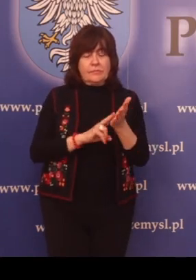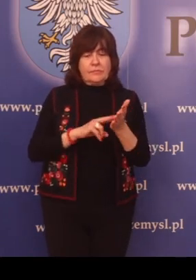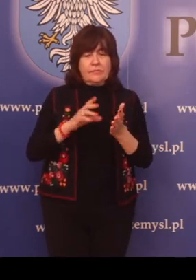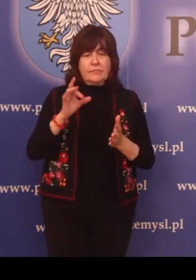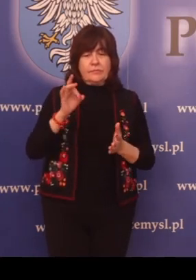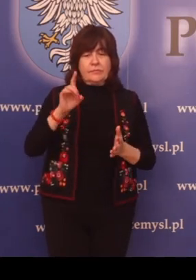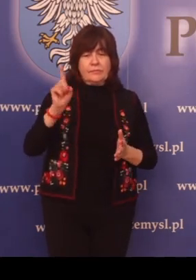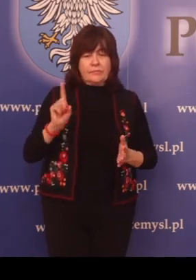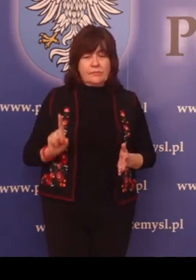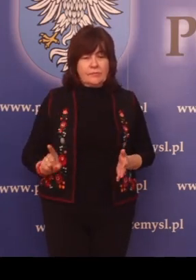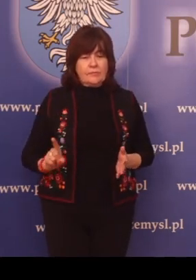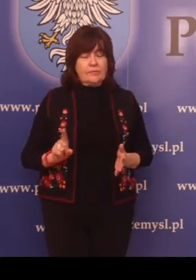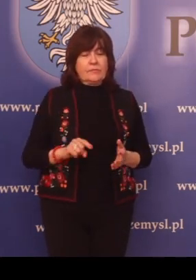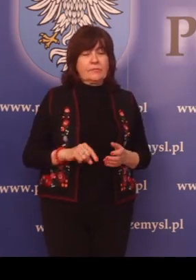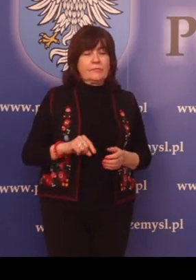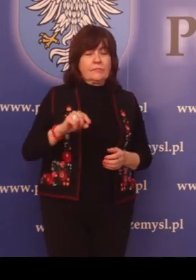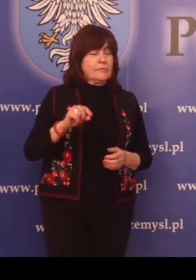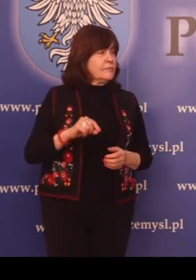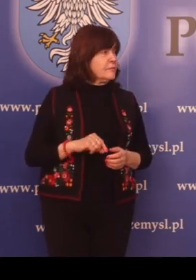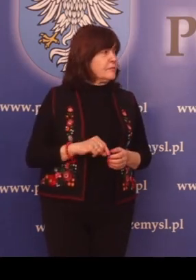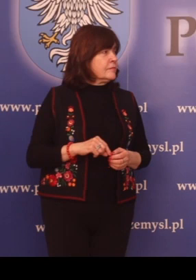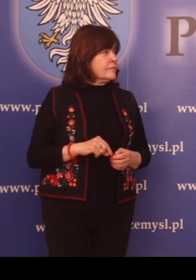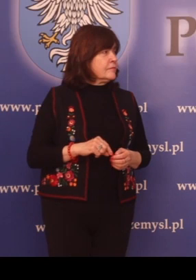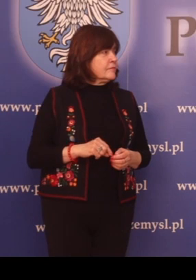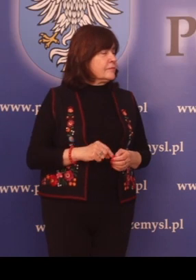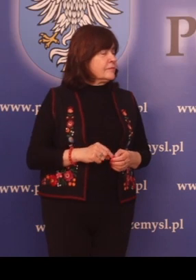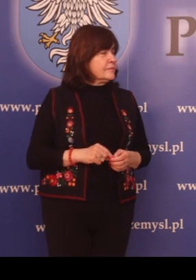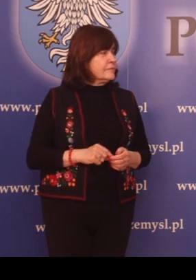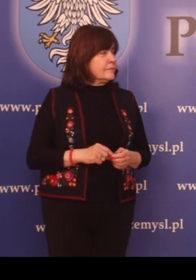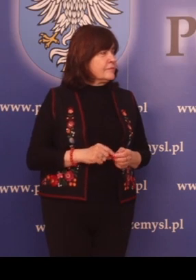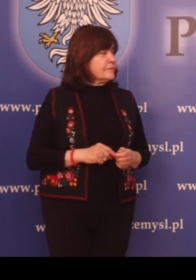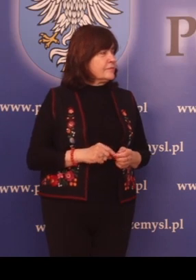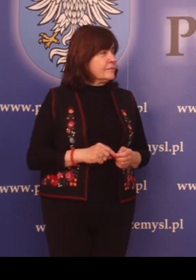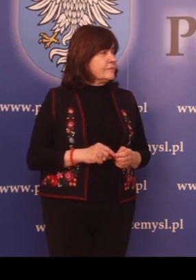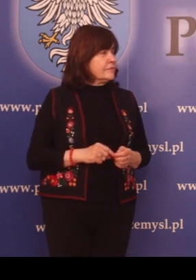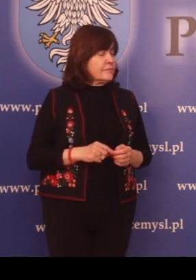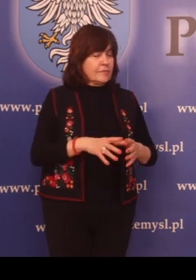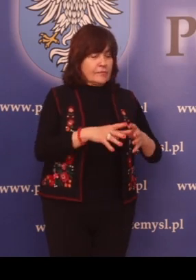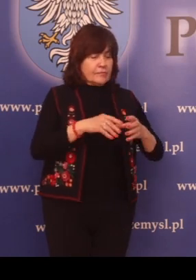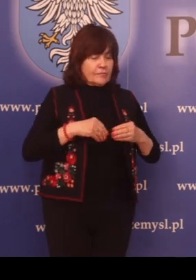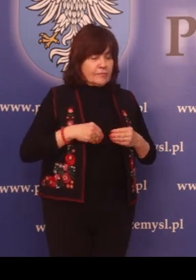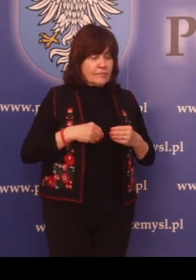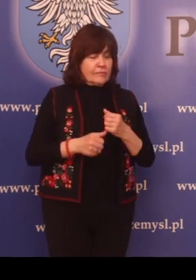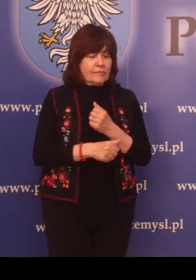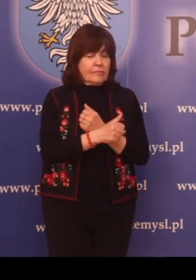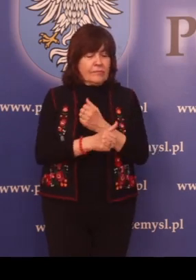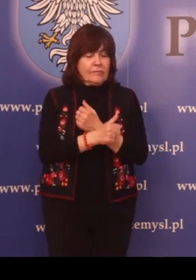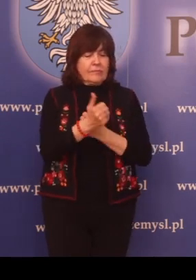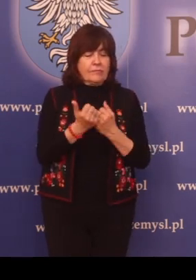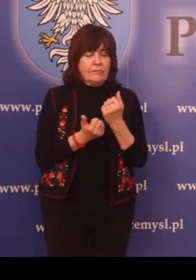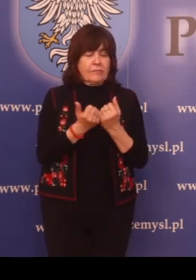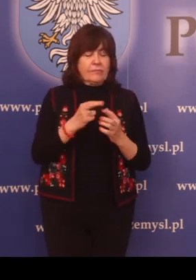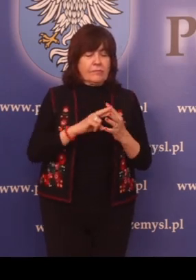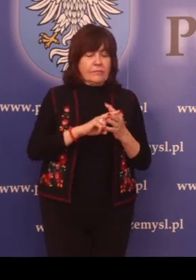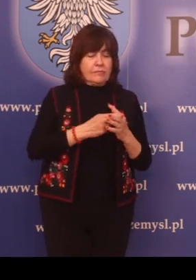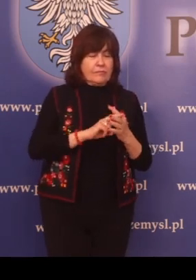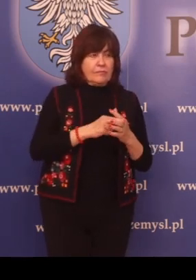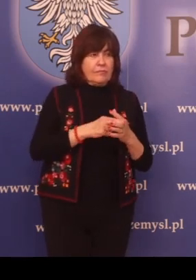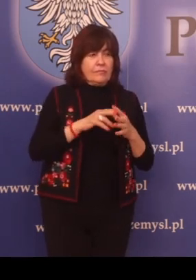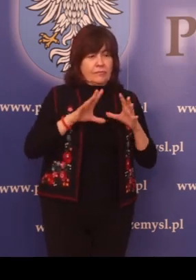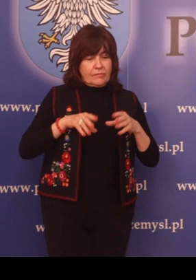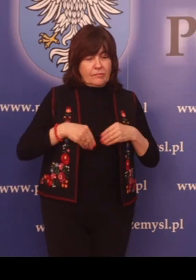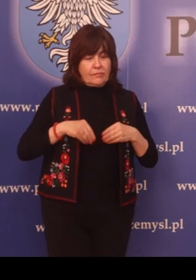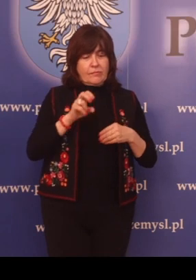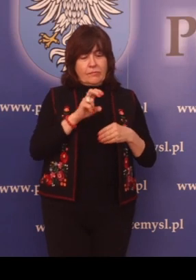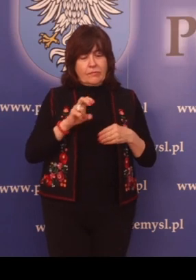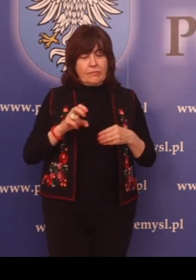LPG, łamane przez CNG. Odbiór dowodu rejestracyjnego, pozwolenia czasowego,